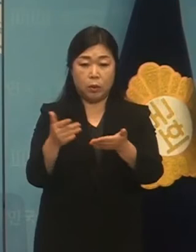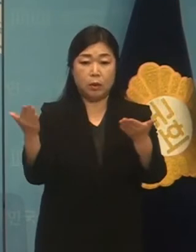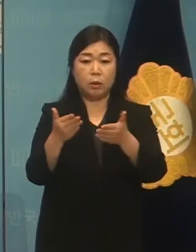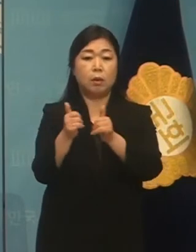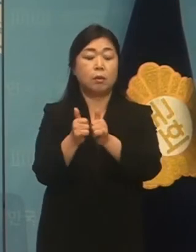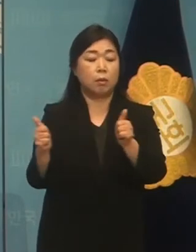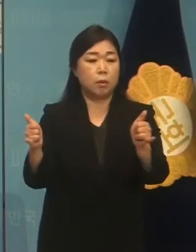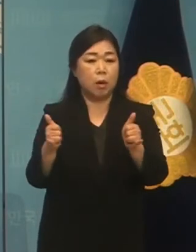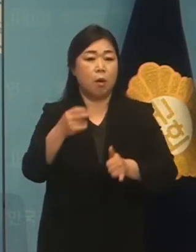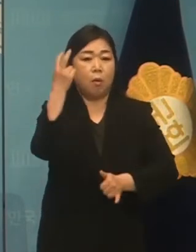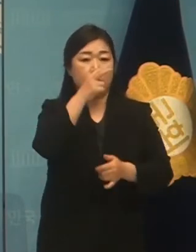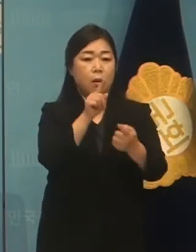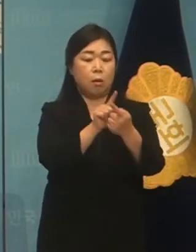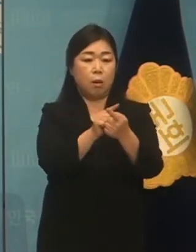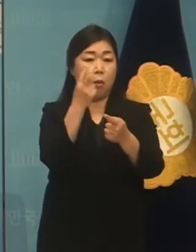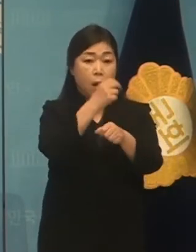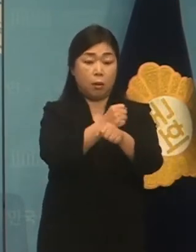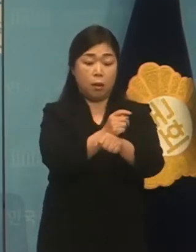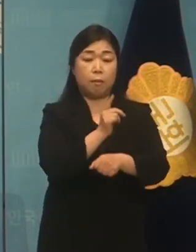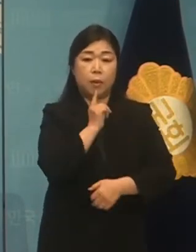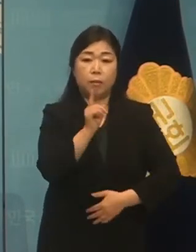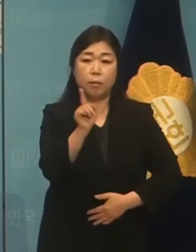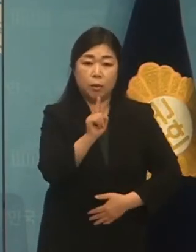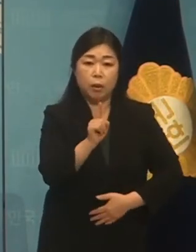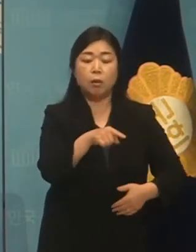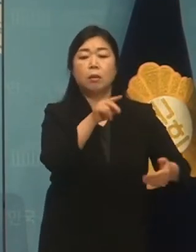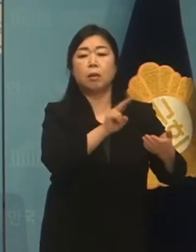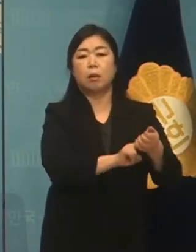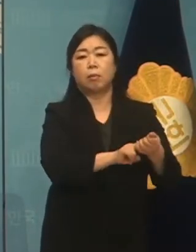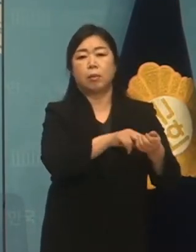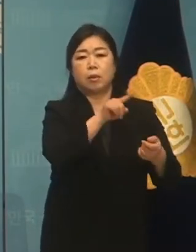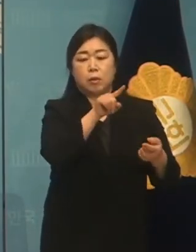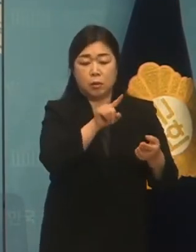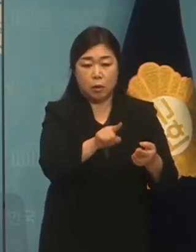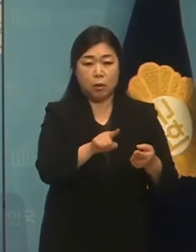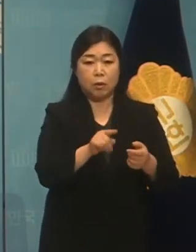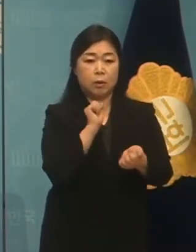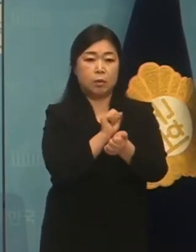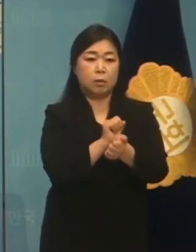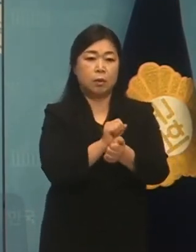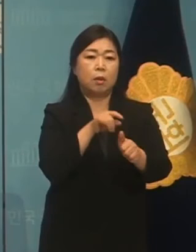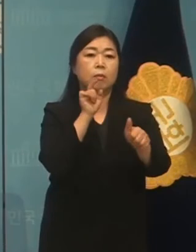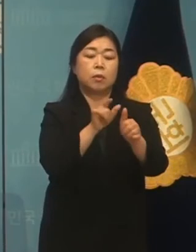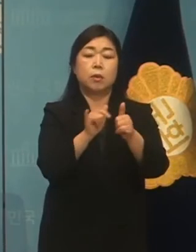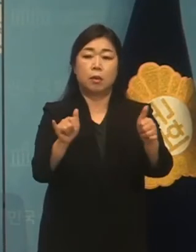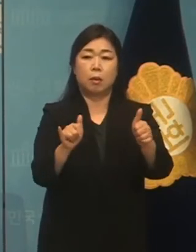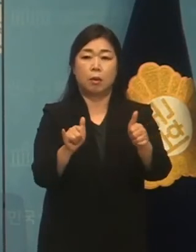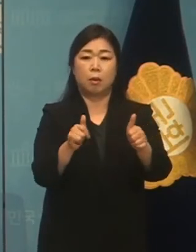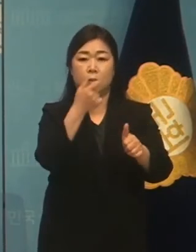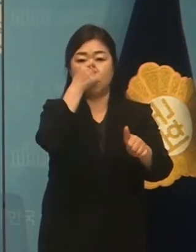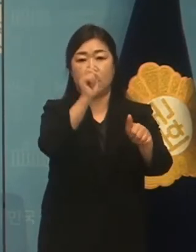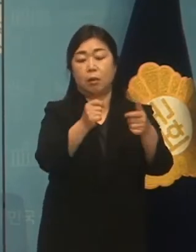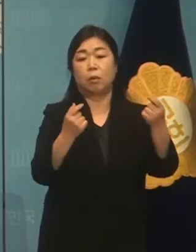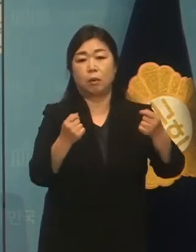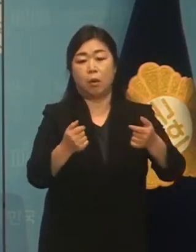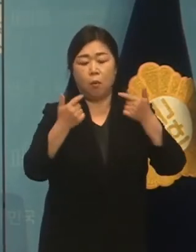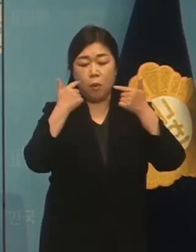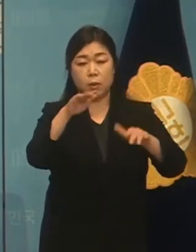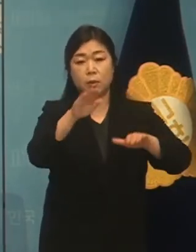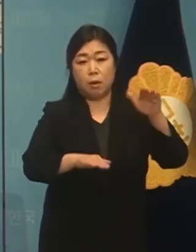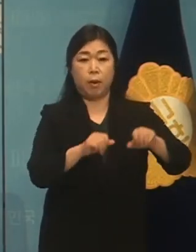대상으로 관리하겠다는 것은 이들을 잠재적인 감염원 취급하는 것입니다. 명백한